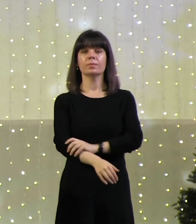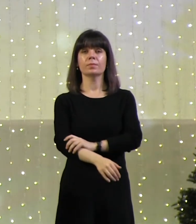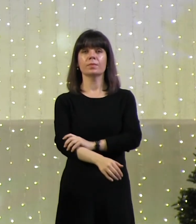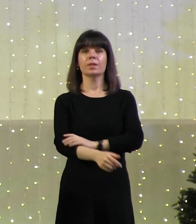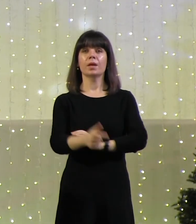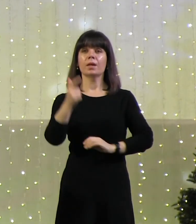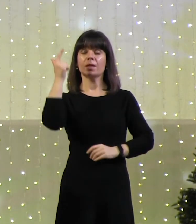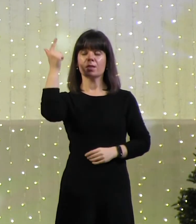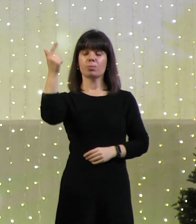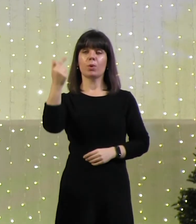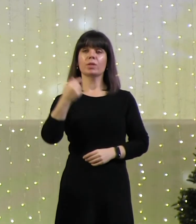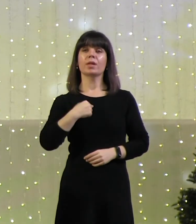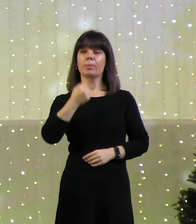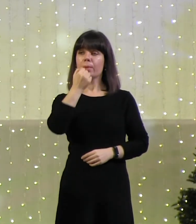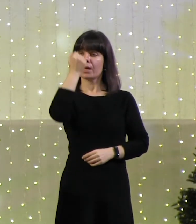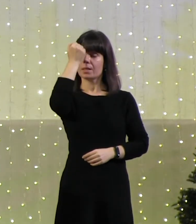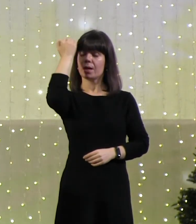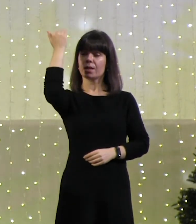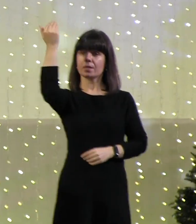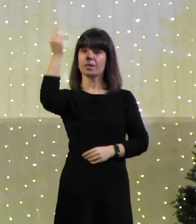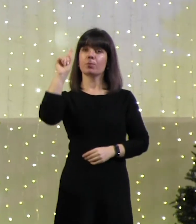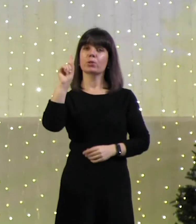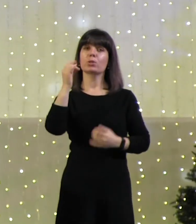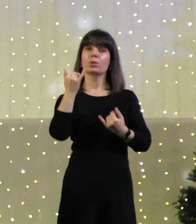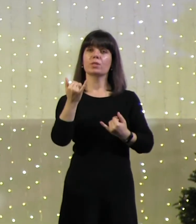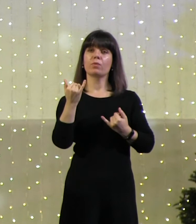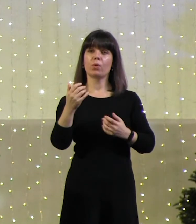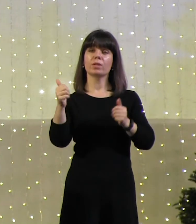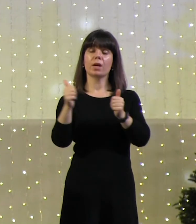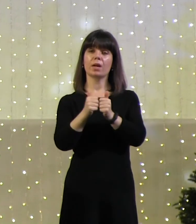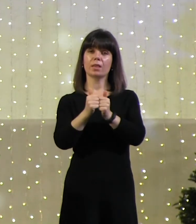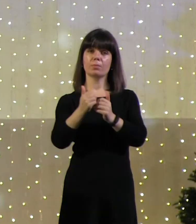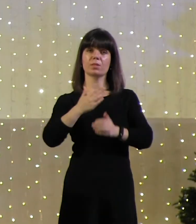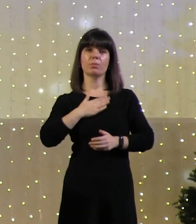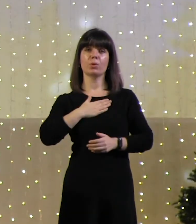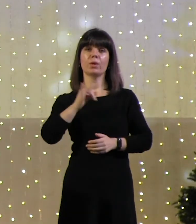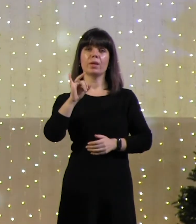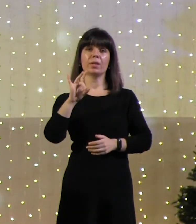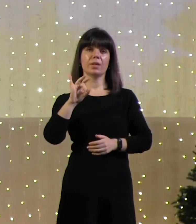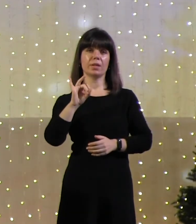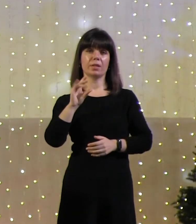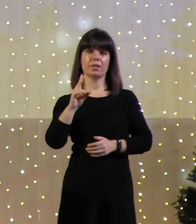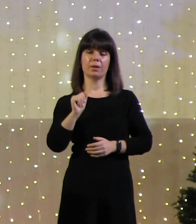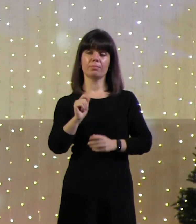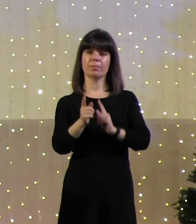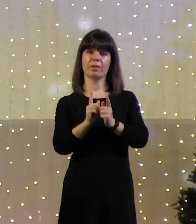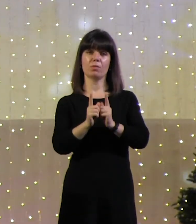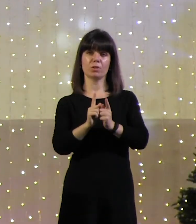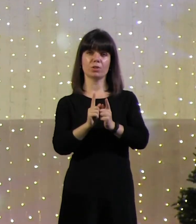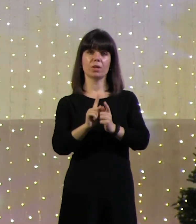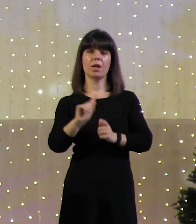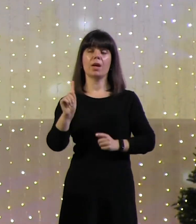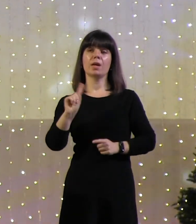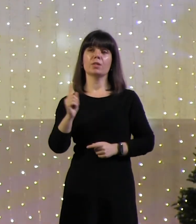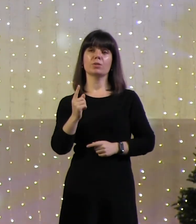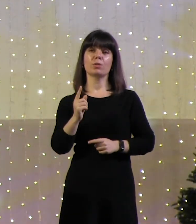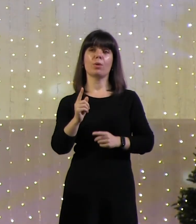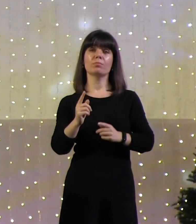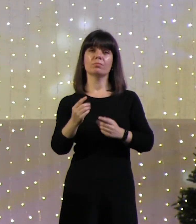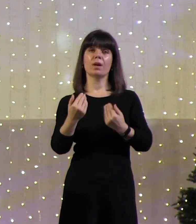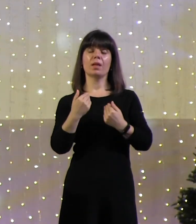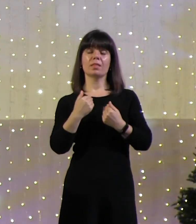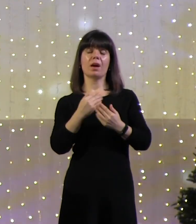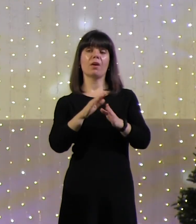Господь, я благодарен Тебе за то, что сегодня рядом со мной Ирина и то, что она выполняет